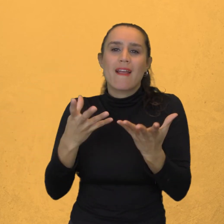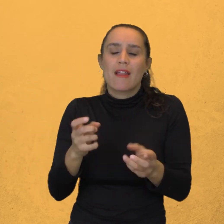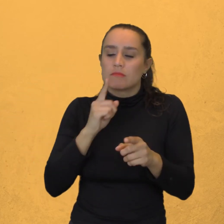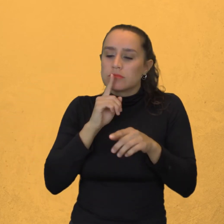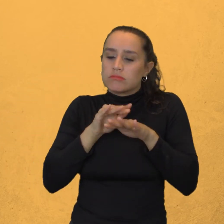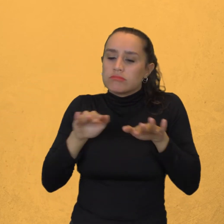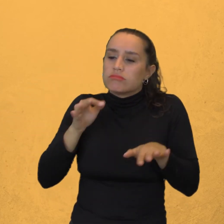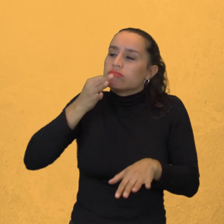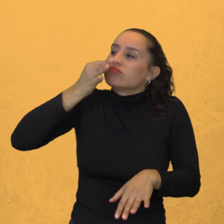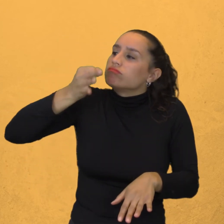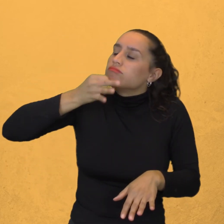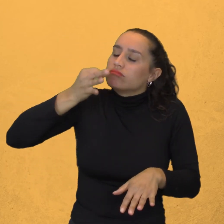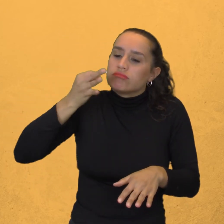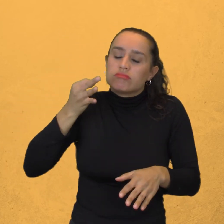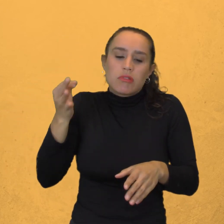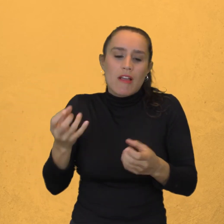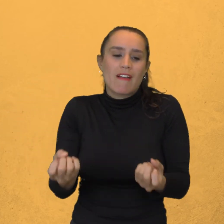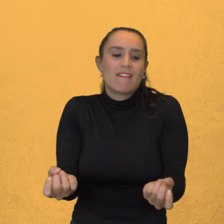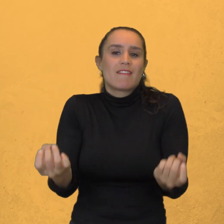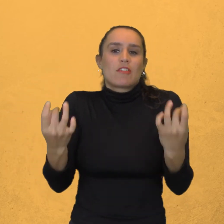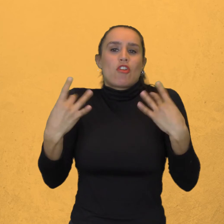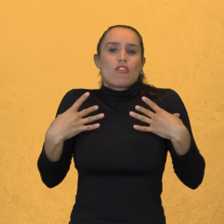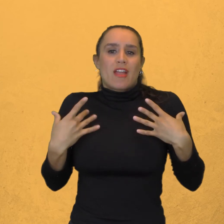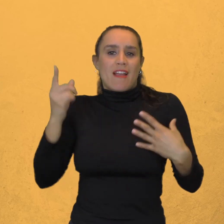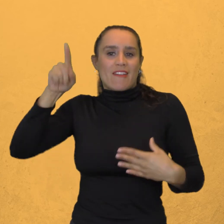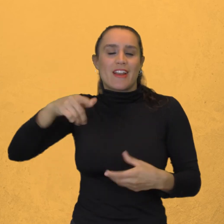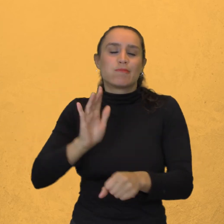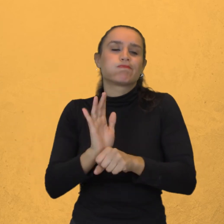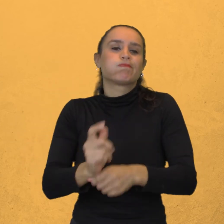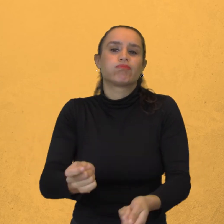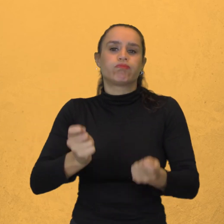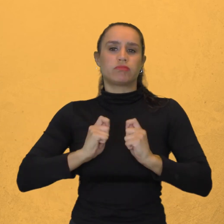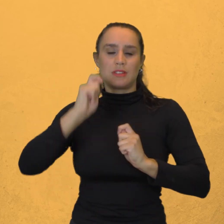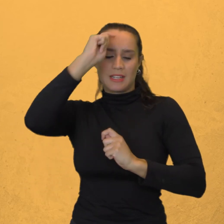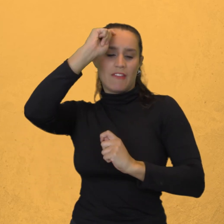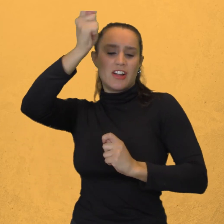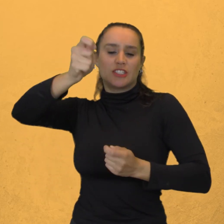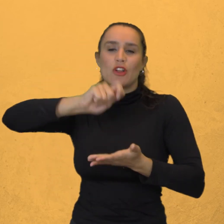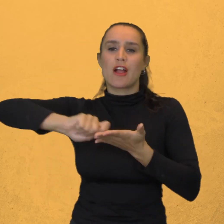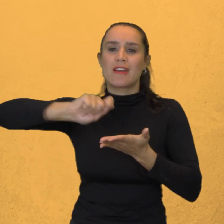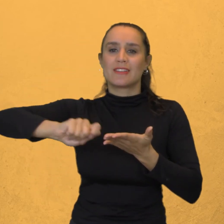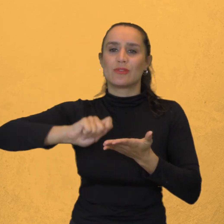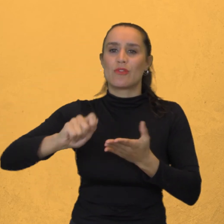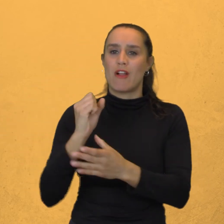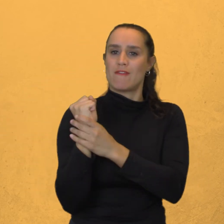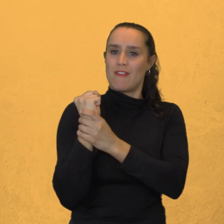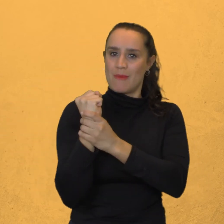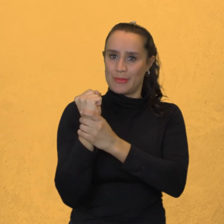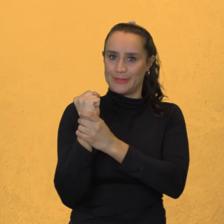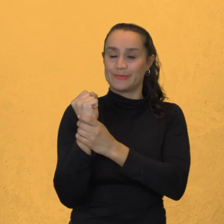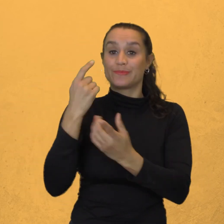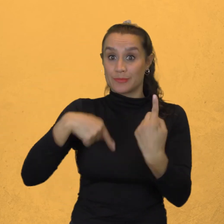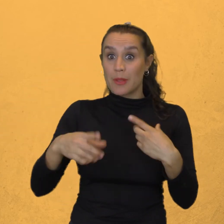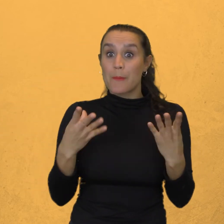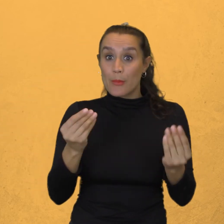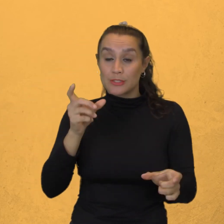leyendo Para consagrarse En caballeros de la escritura Así lo hicieron Belisario